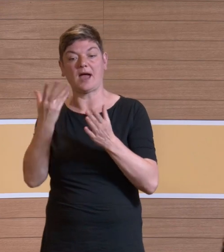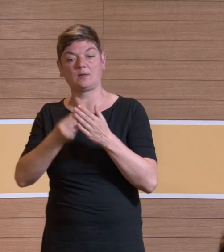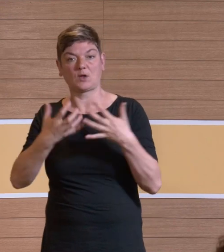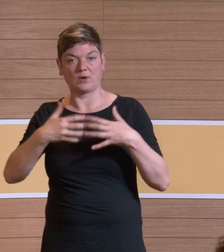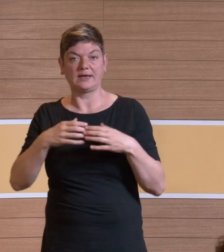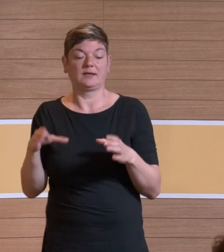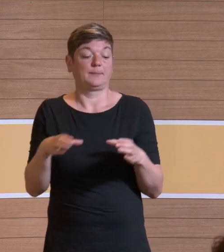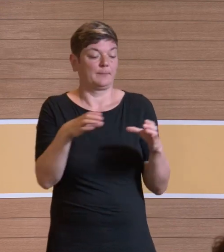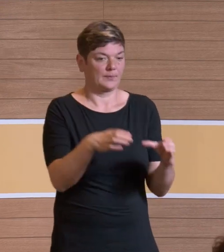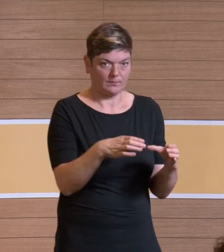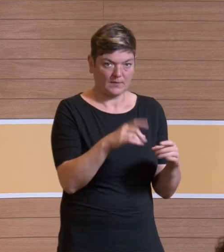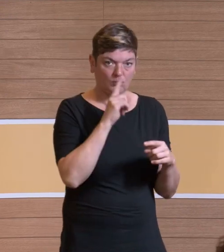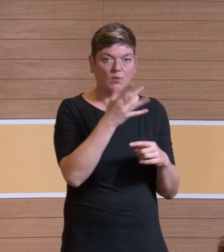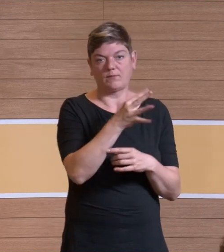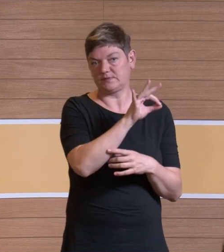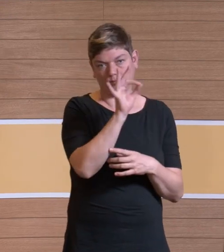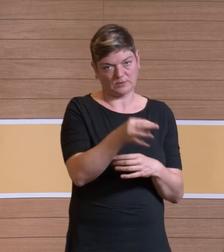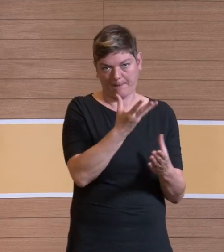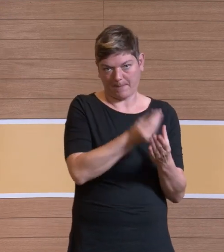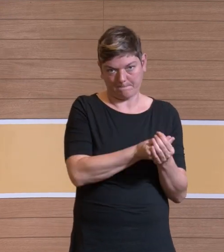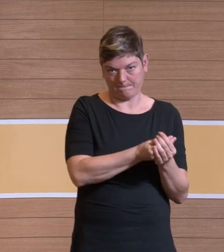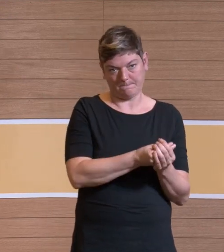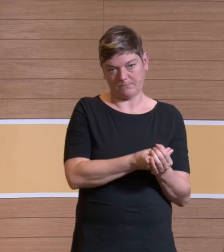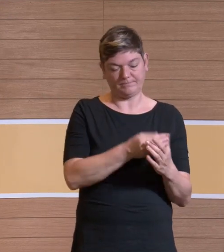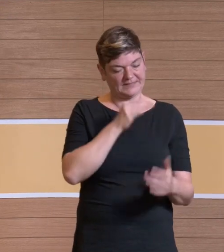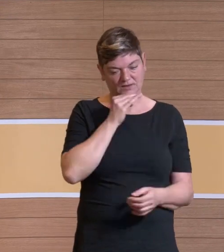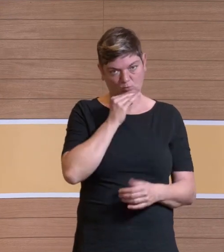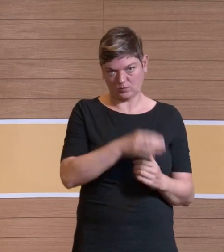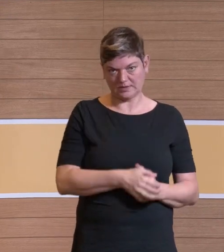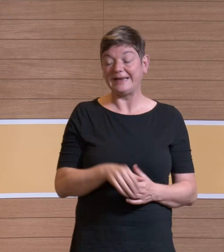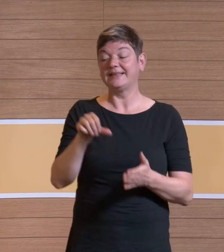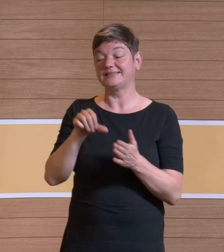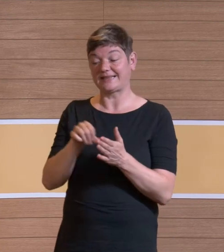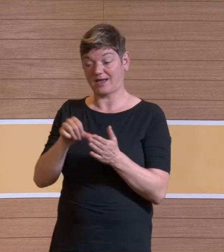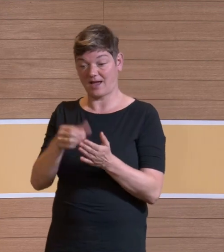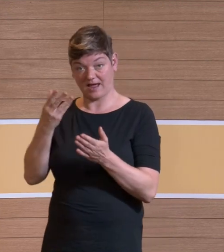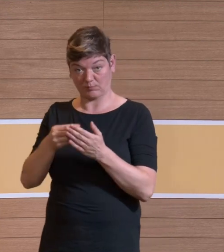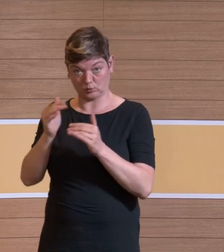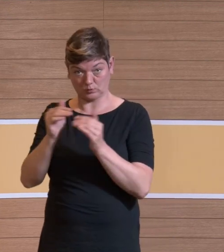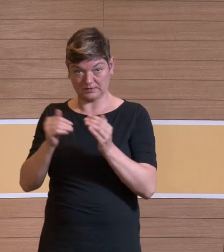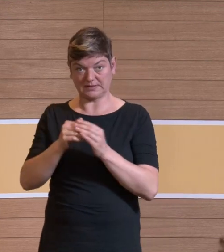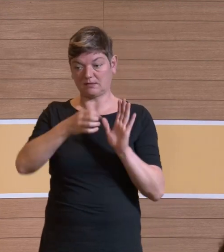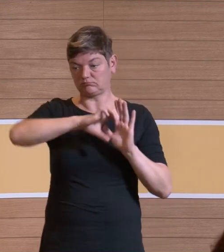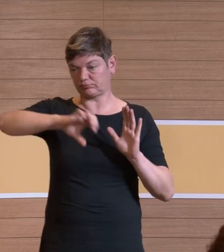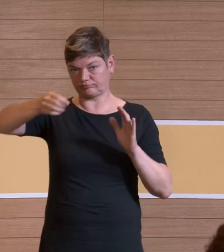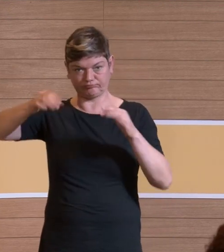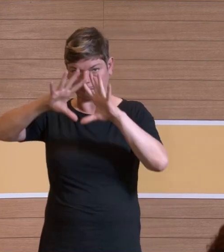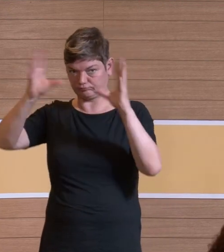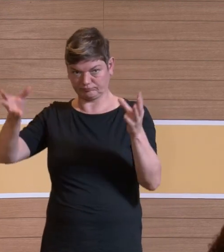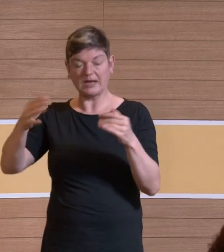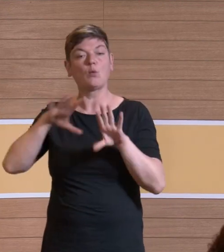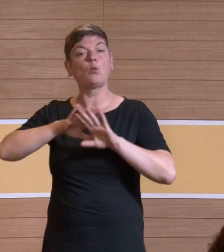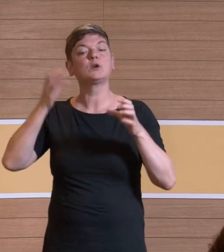Hälfte reduzieren, was eigentlich bedeutungslos ist. Wenn ich ein zentrales Absaugsystem habe, ohne Schallbelastung,